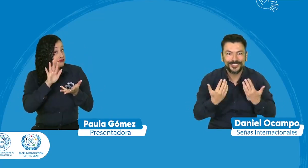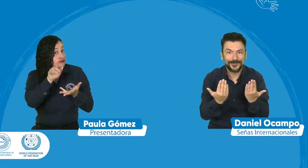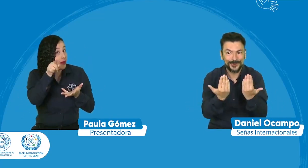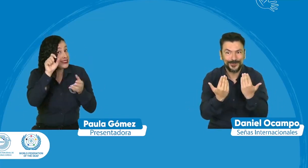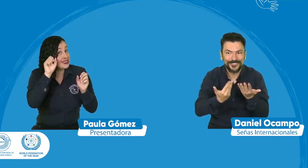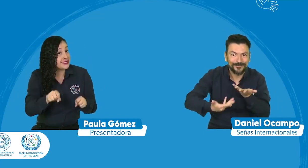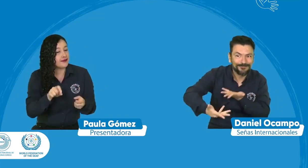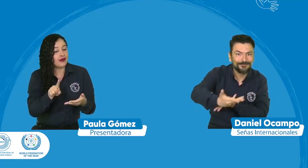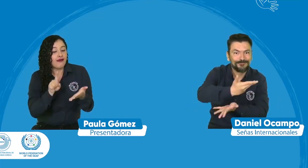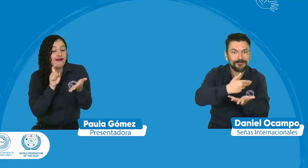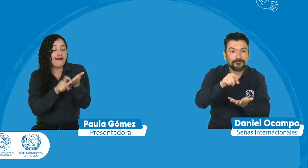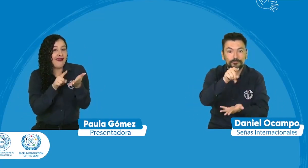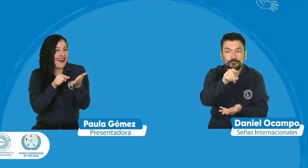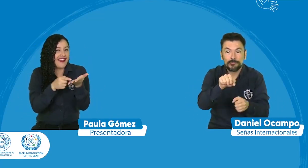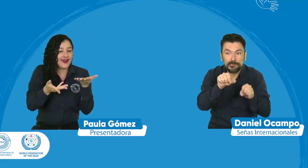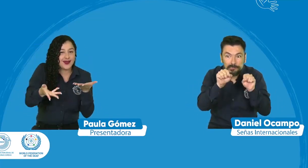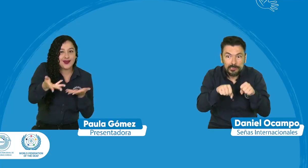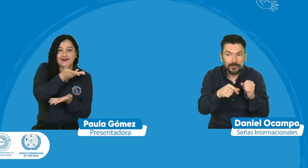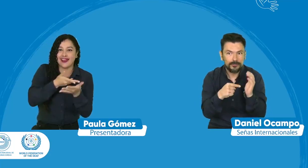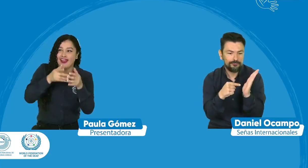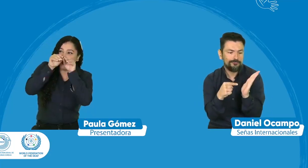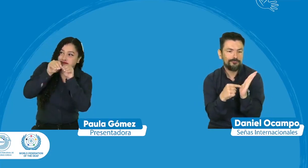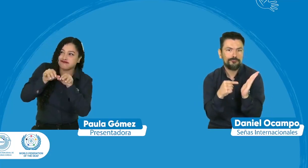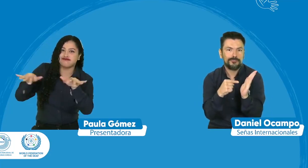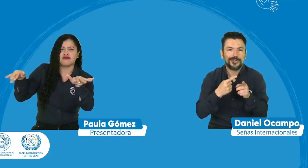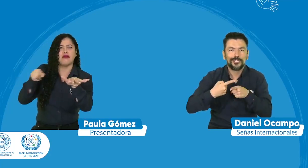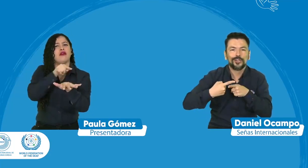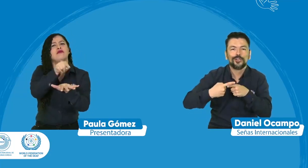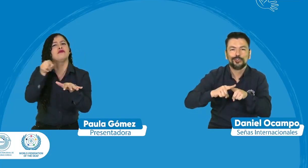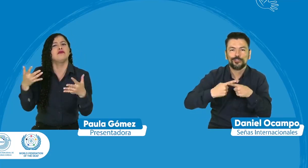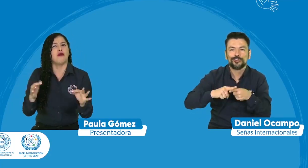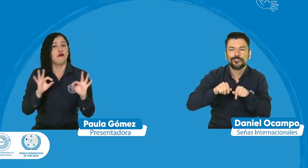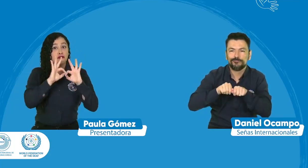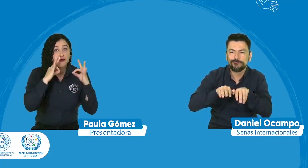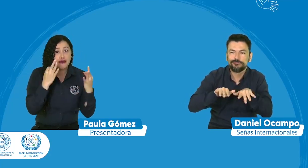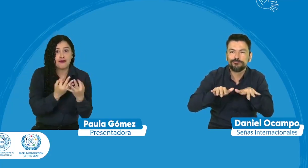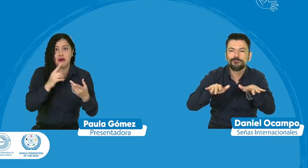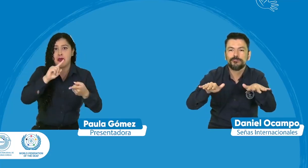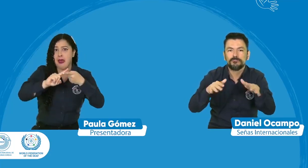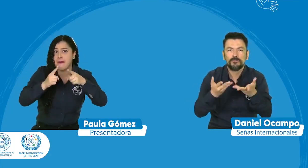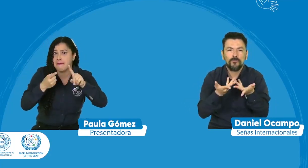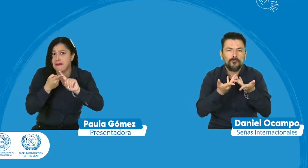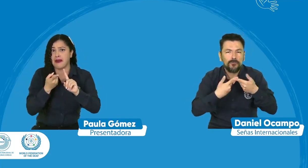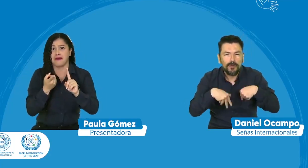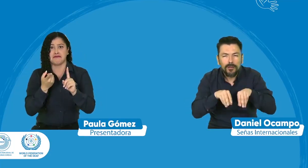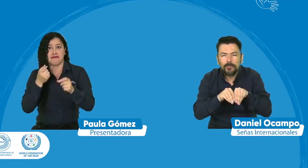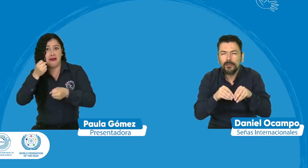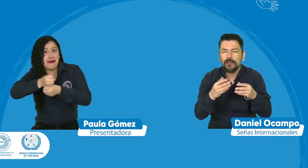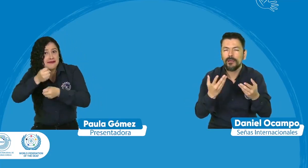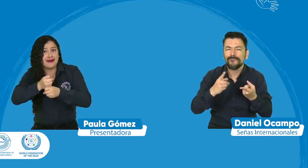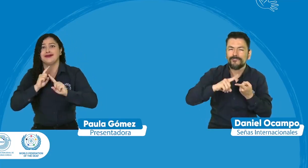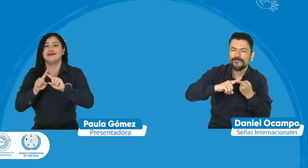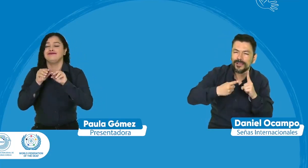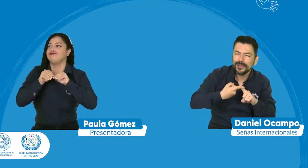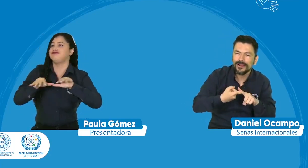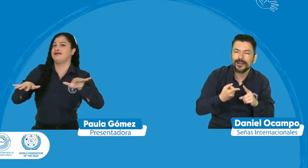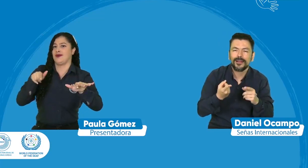y pues pueden compartir sobre este tema pueden compartir esta publicación con sus familias, amigos